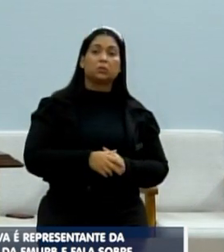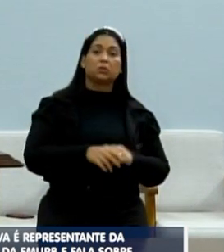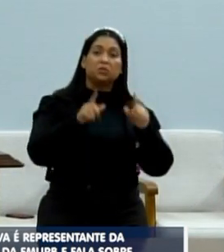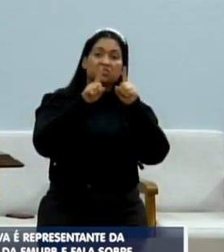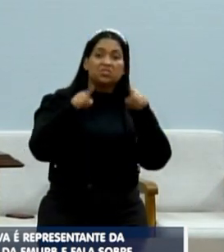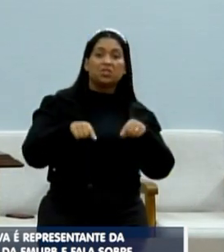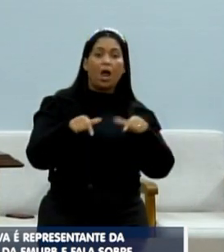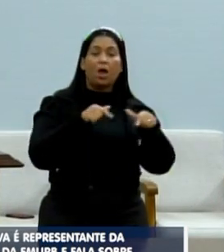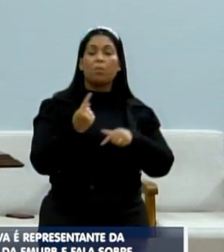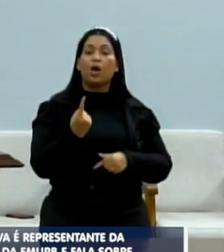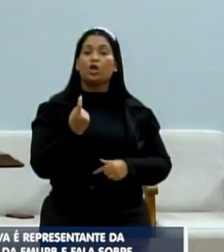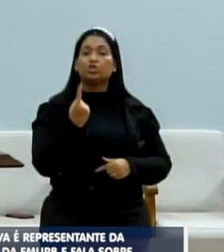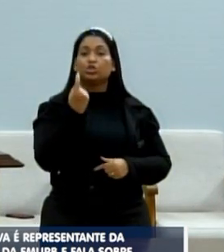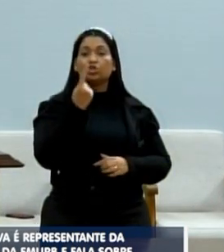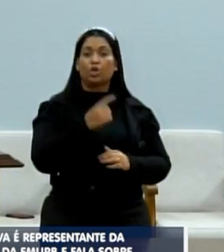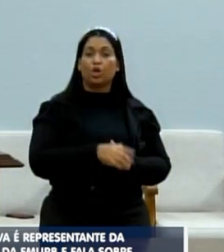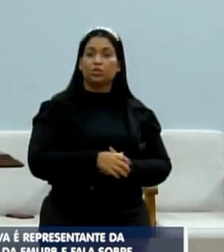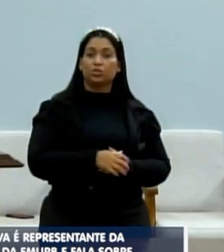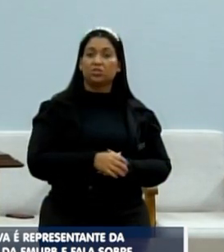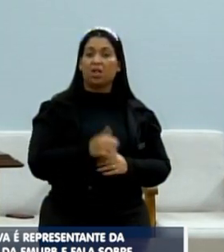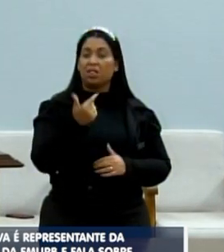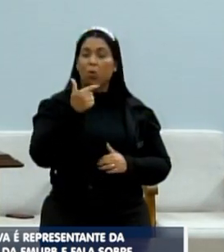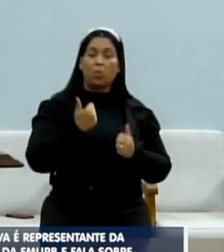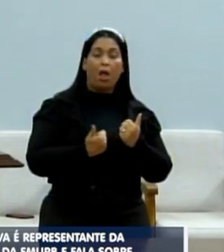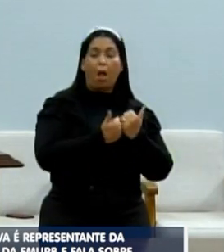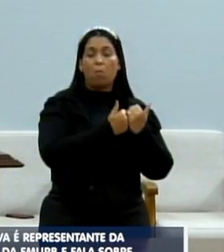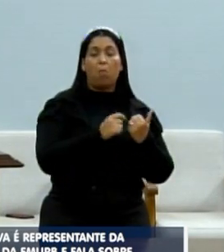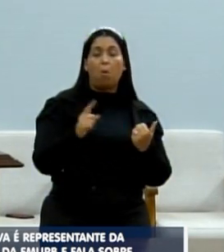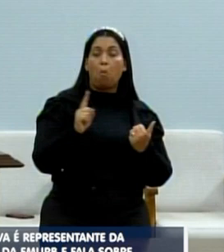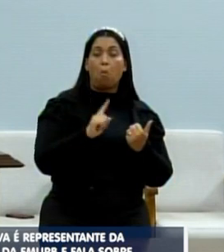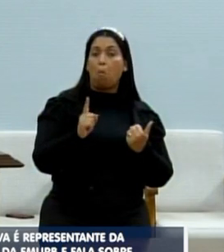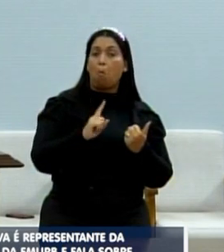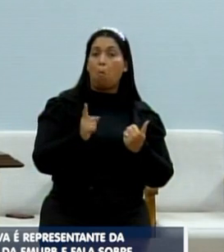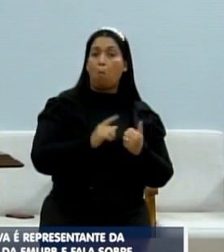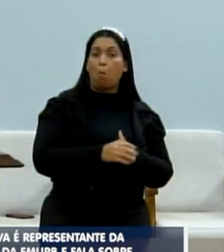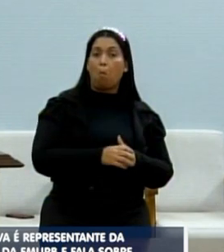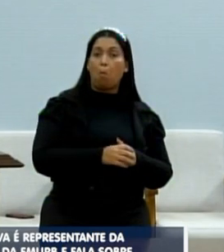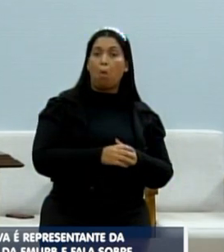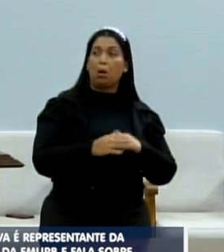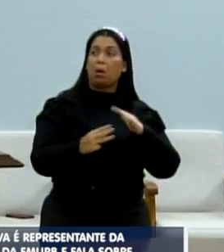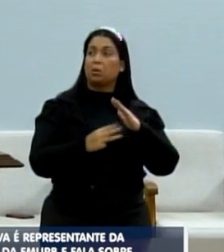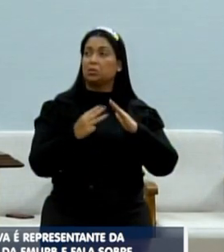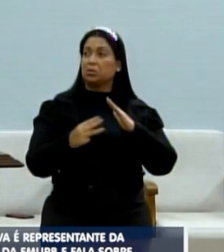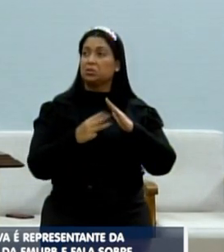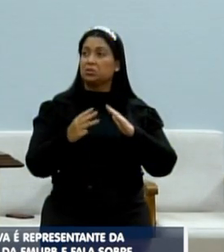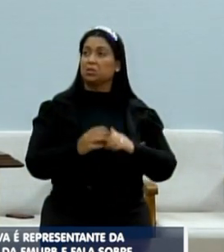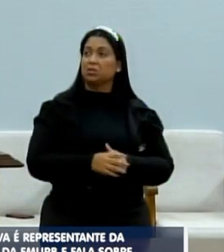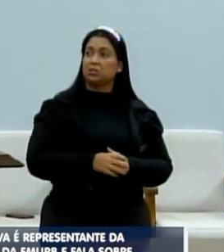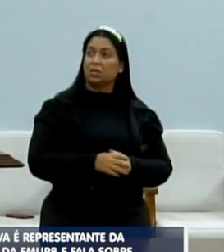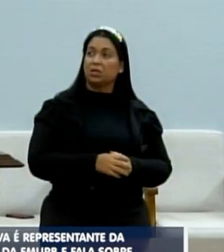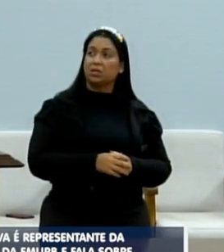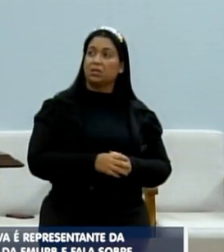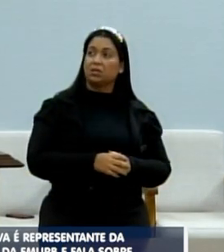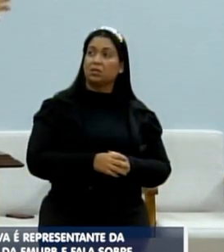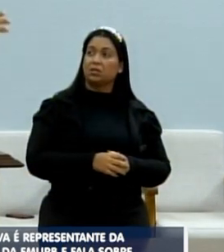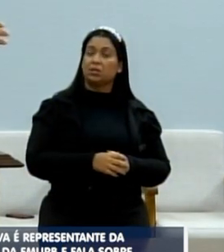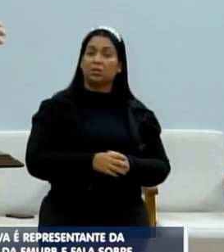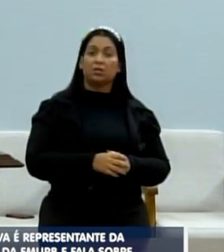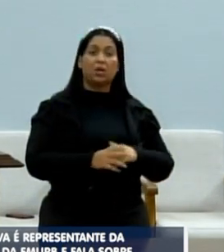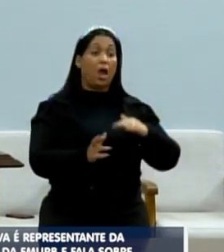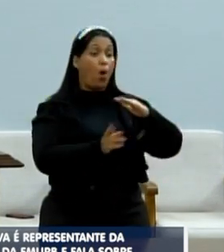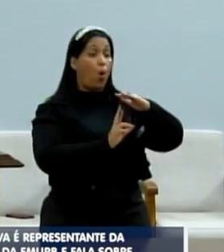sozinho, não tem apoio, nada. Colocaram a terceirizada, mas eles têm que prestar serviço na